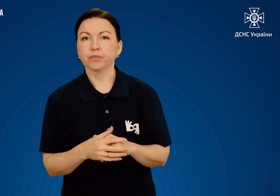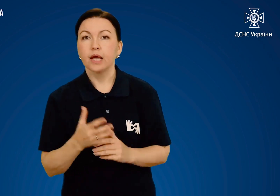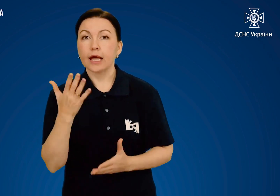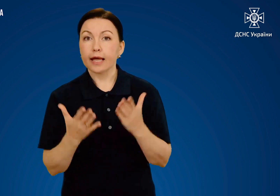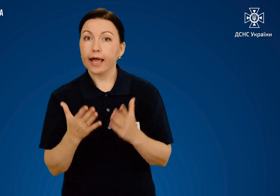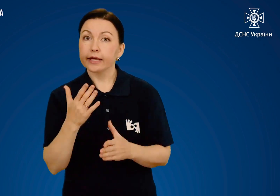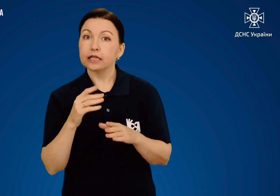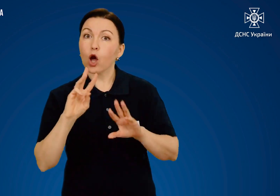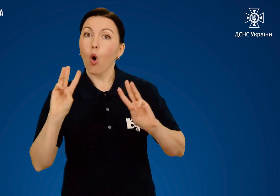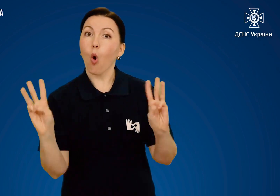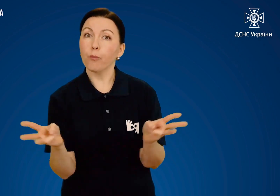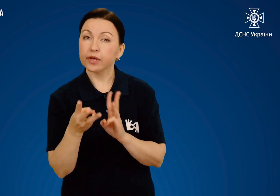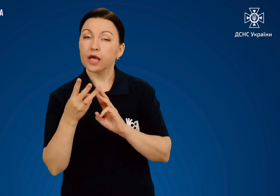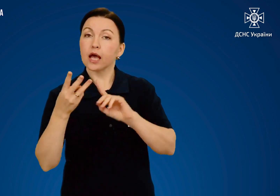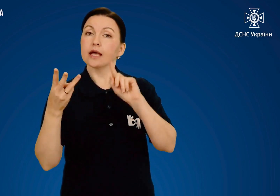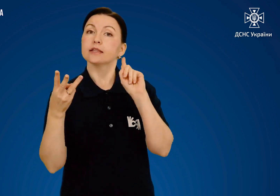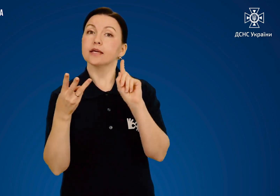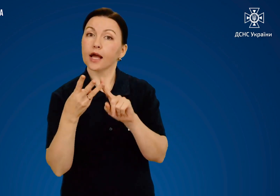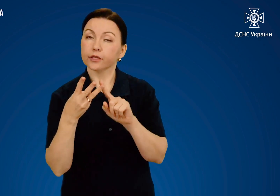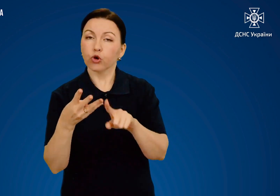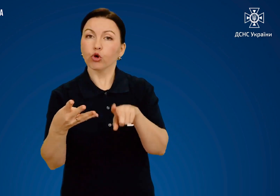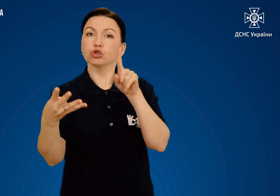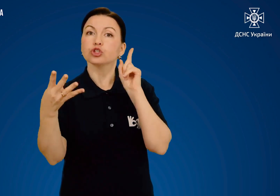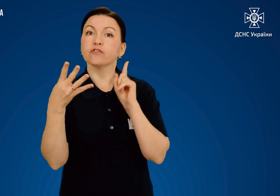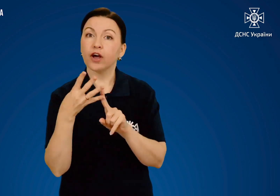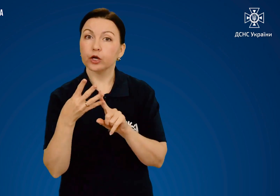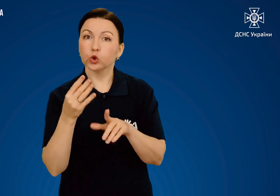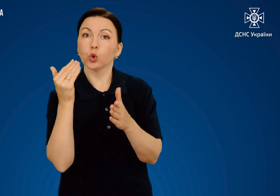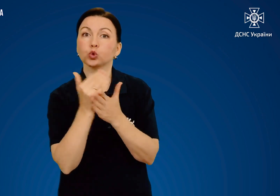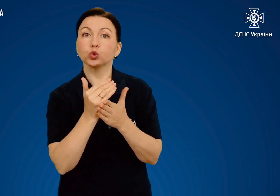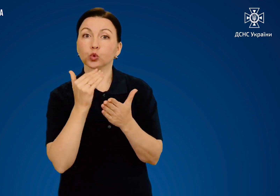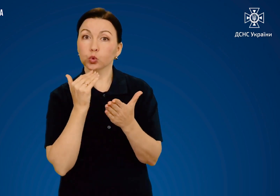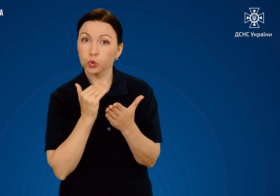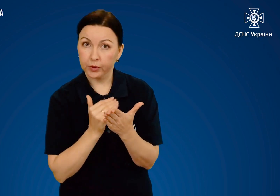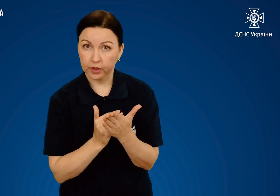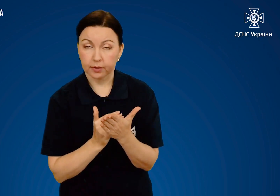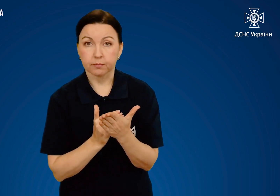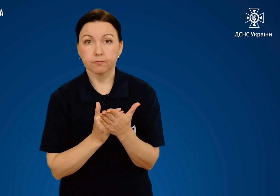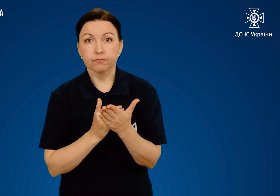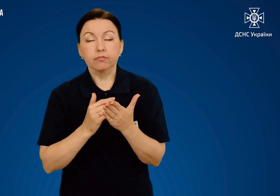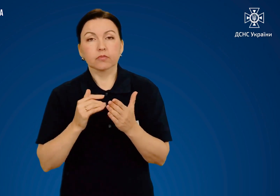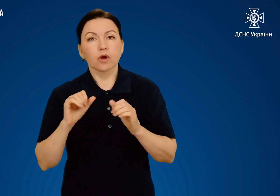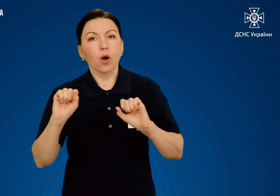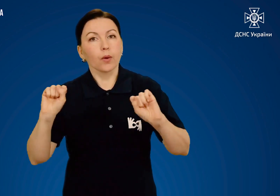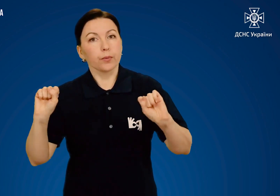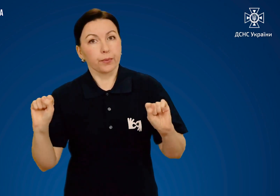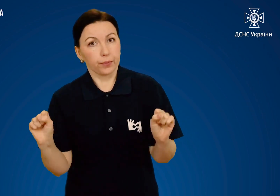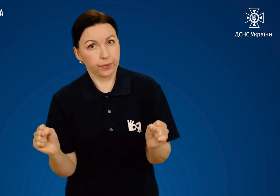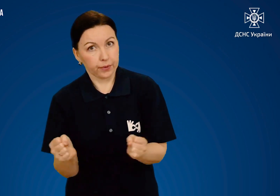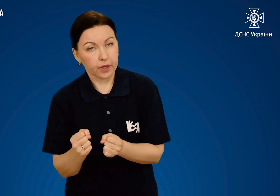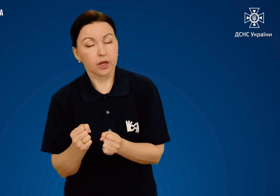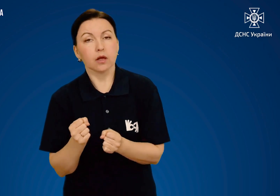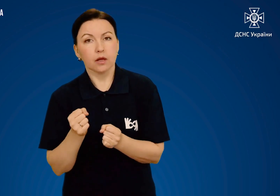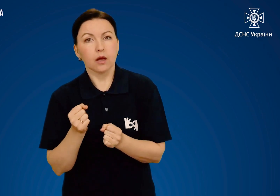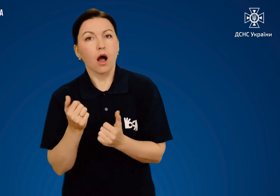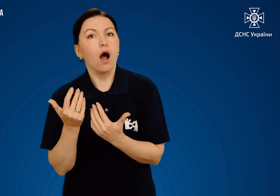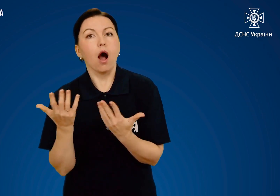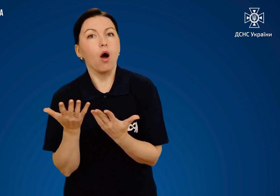Якщо мова йде про опіки третього або четвертого ступенів, Як охолоджуючий агент